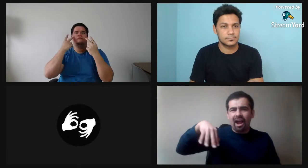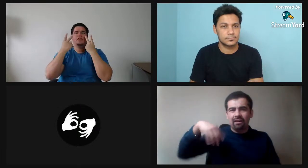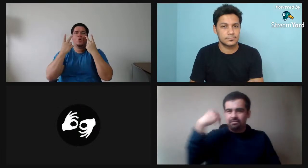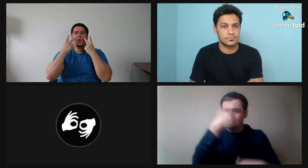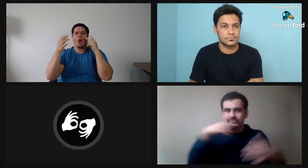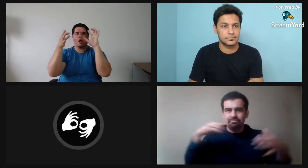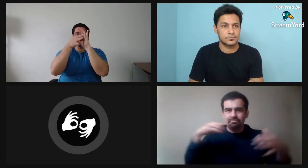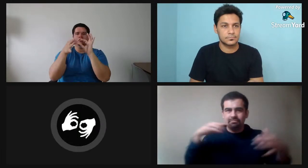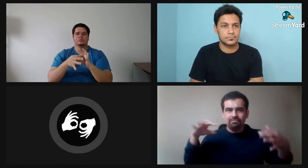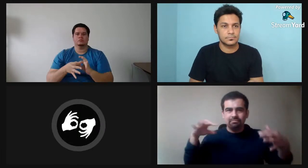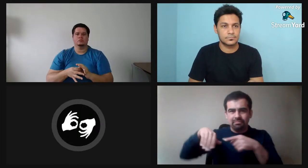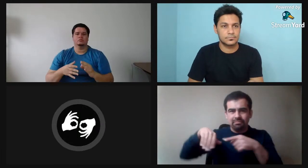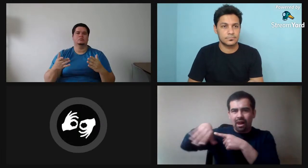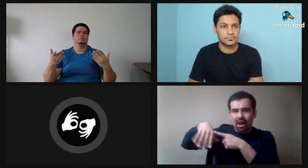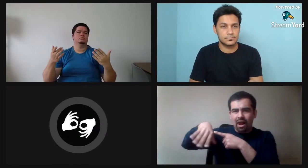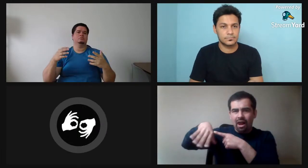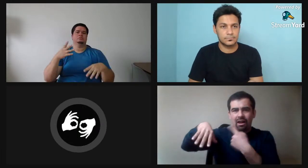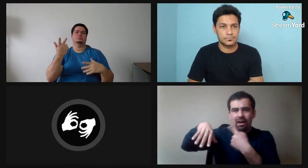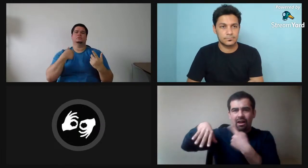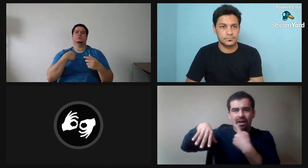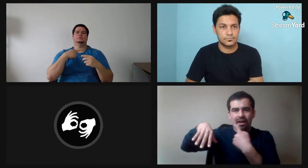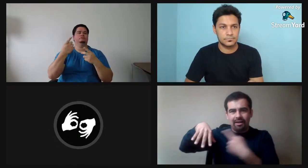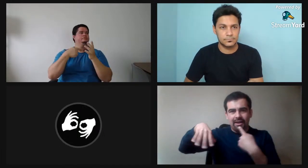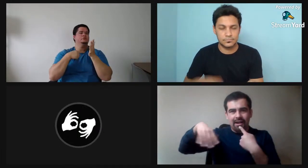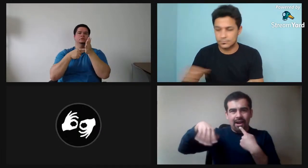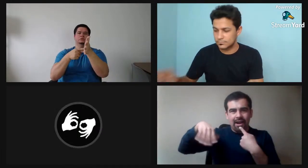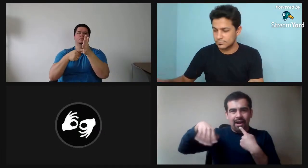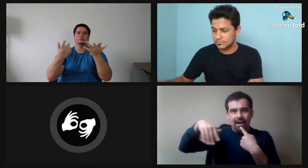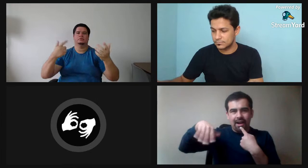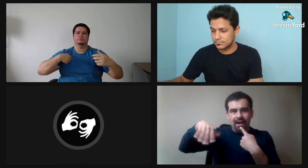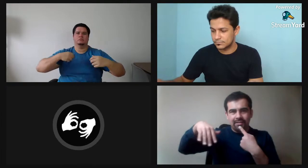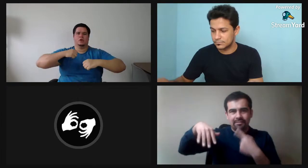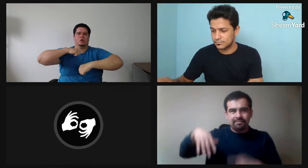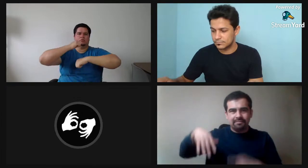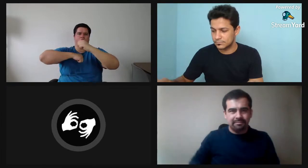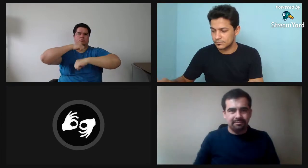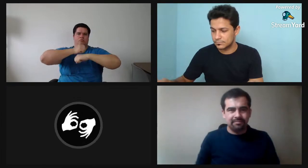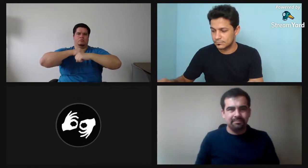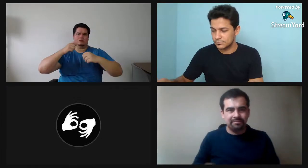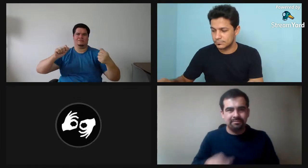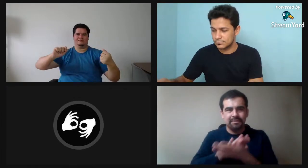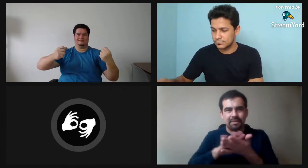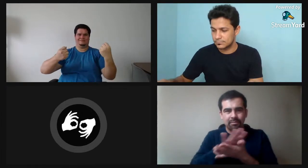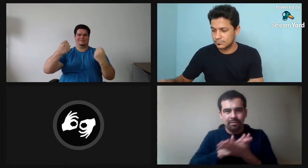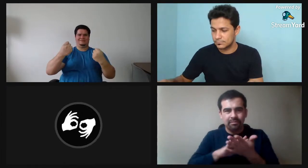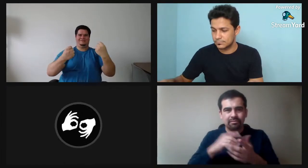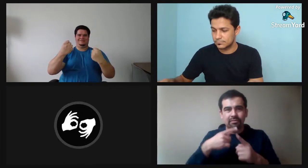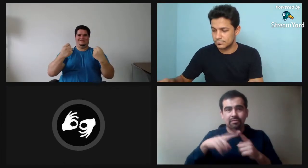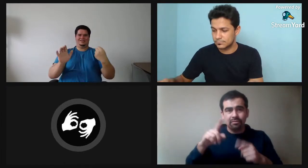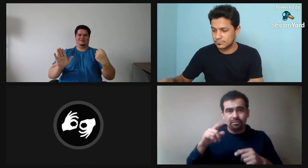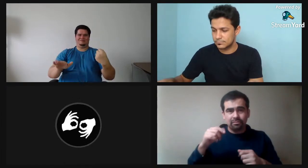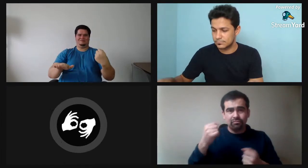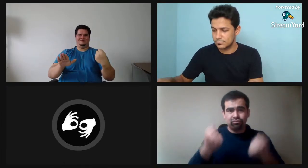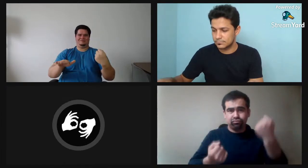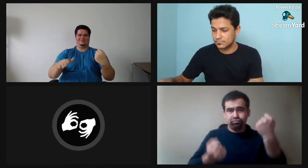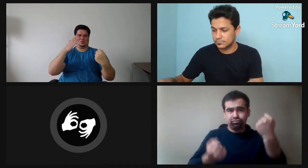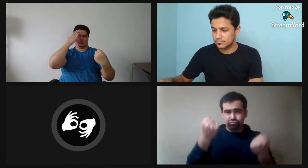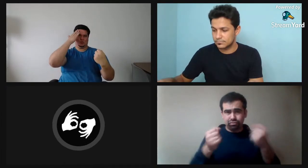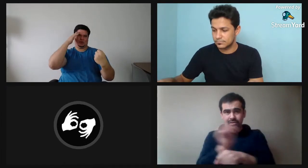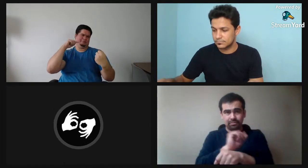Esta expresión está asociada al objeto, que es una expresión de base. Cuando yo menciono esto. yo voy manejando, por ejemplo,